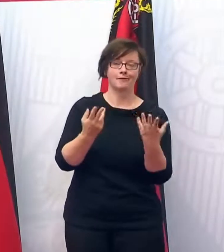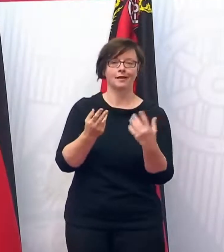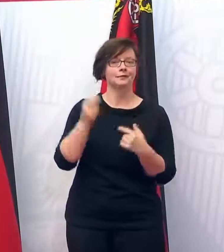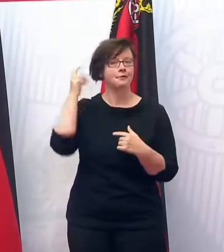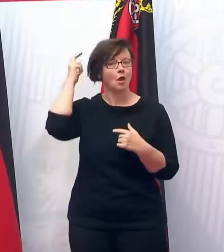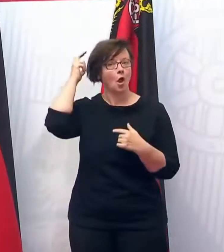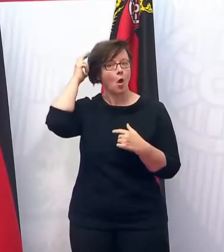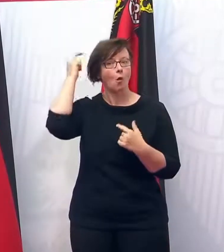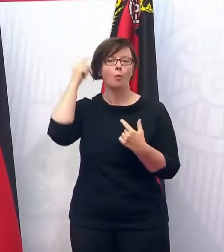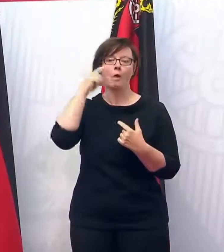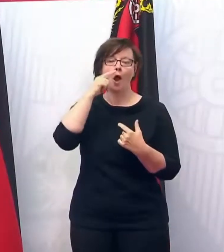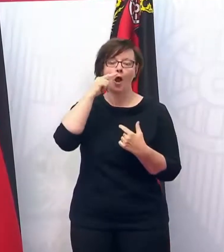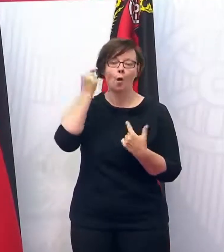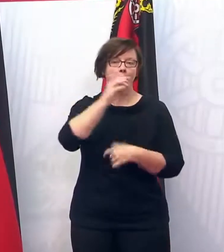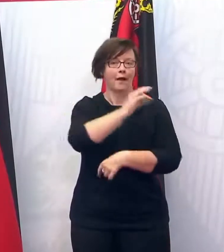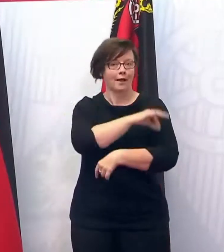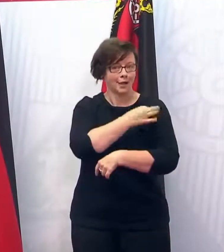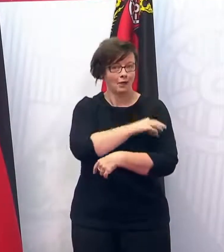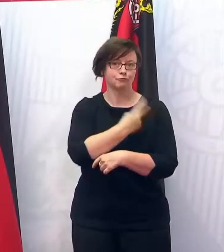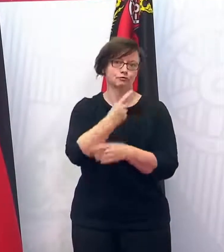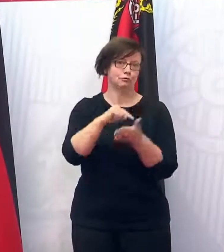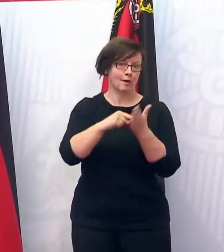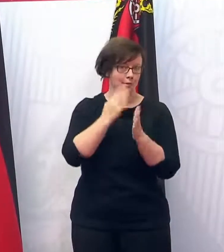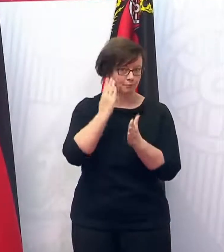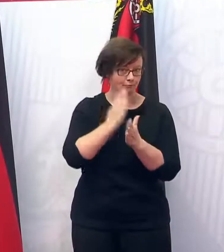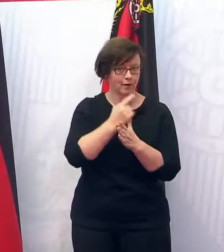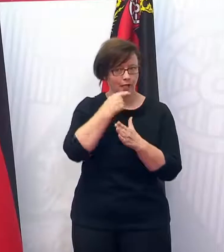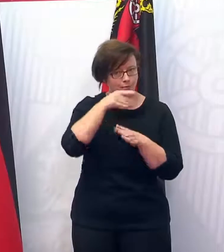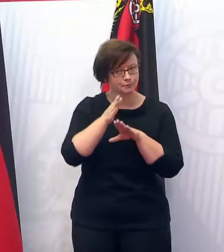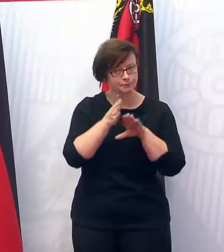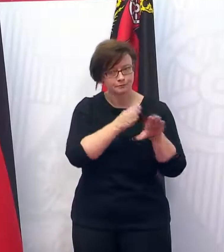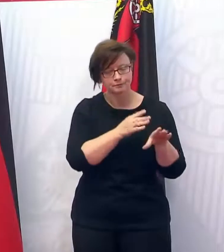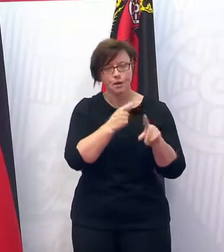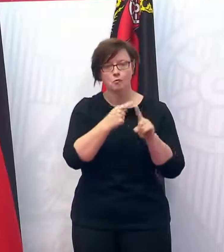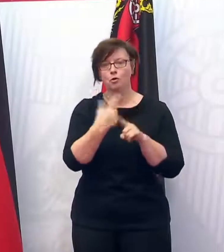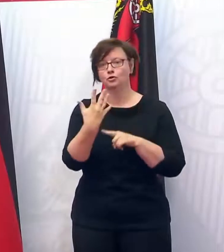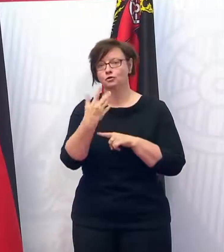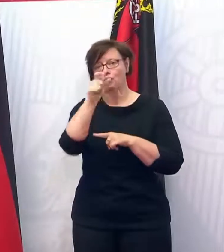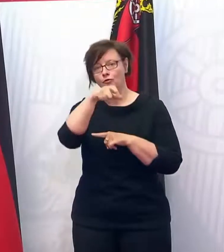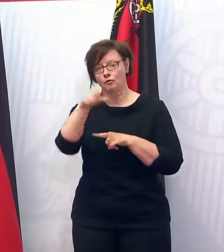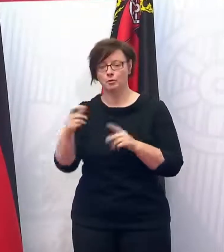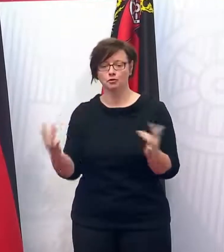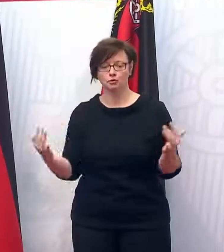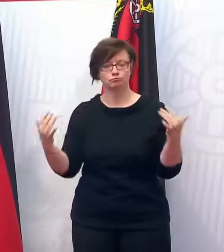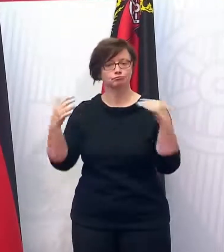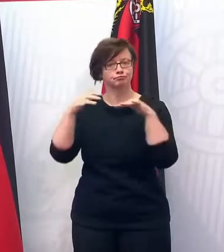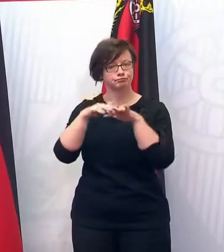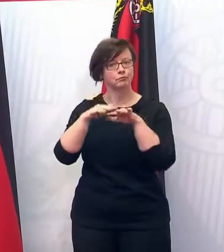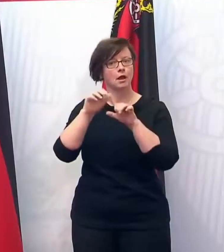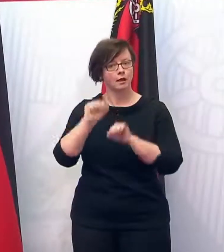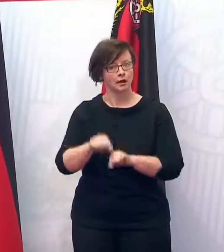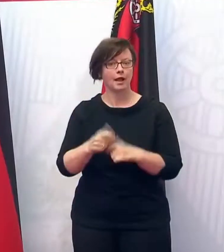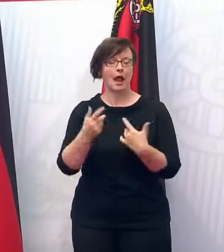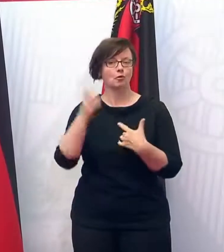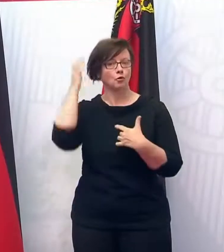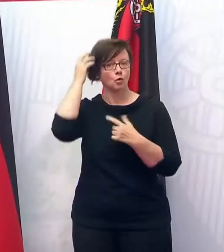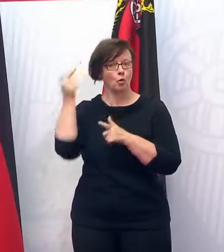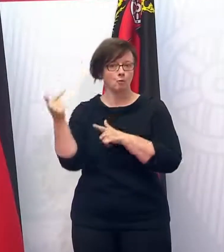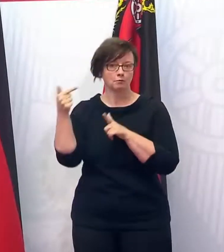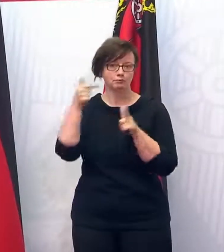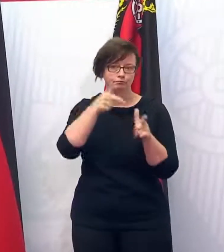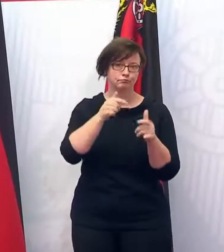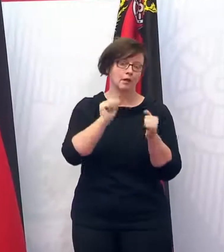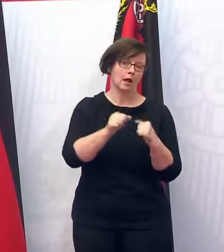Großmutter oder Großvater, die geimpft sind, zweimal geimpft sind. Und dann können sich eben fünf Leute aus den Hausständen treffen und können die Großmutter eben mit